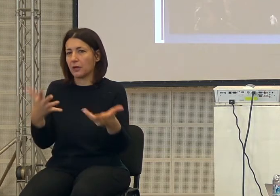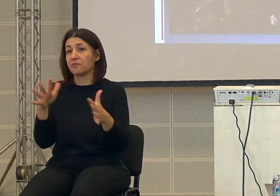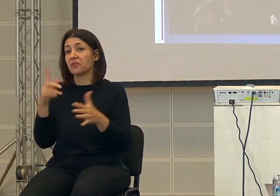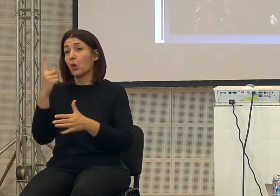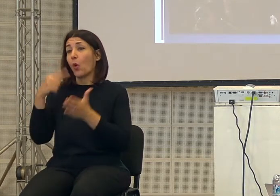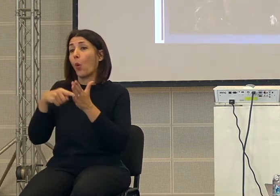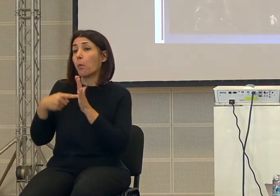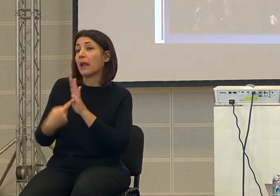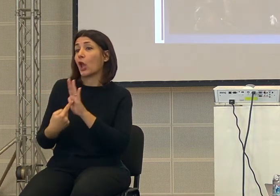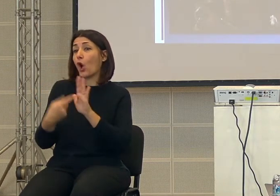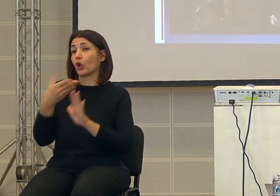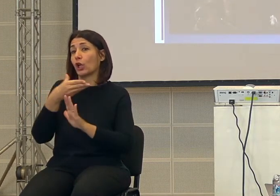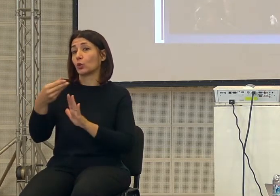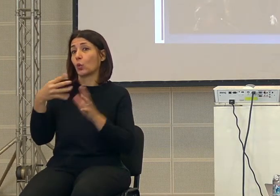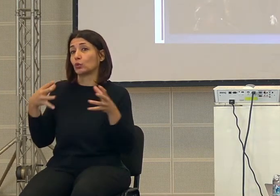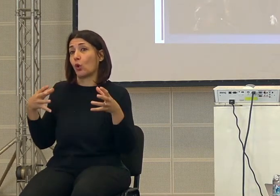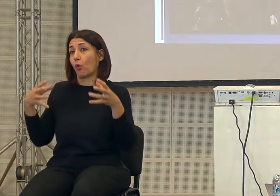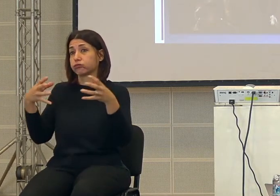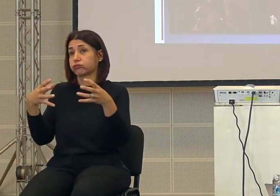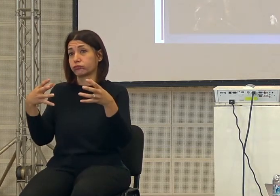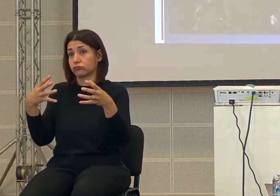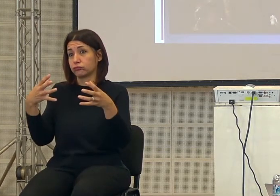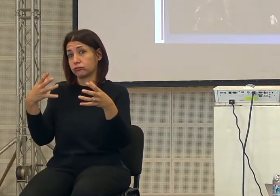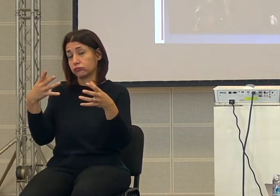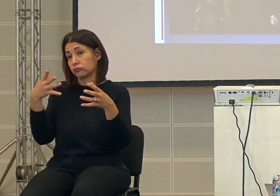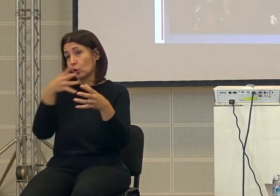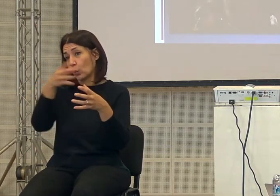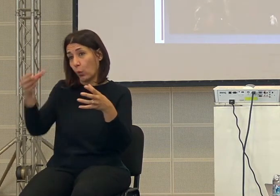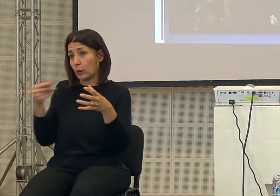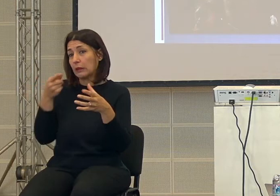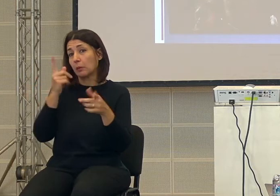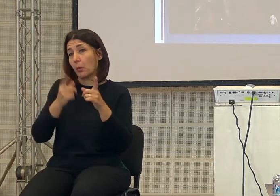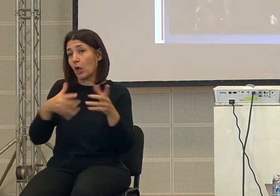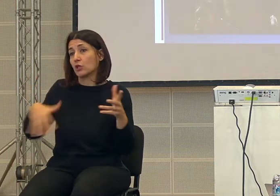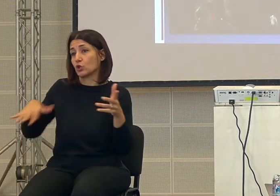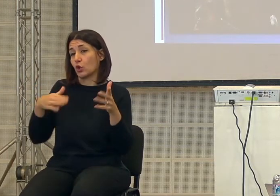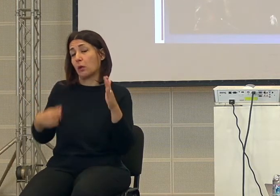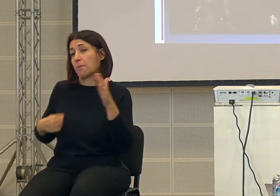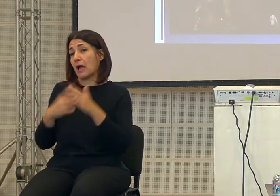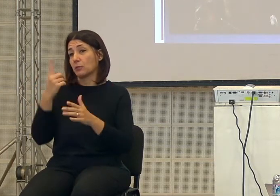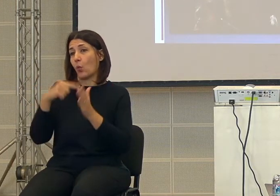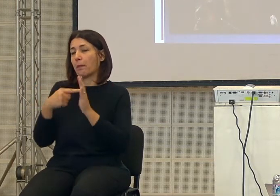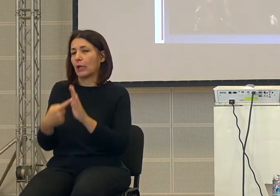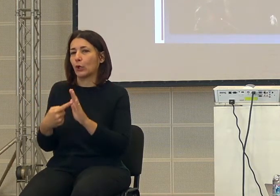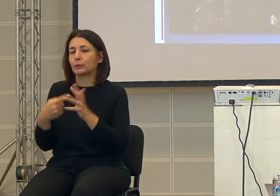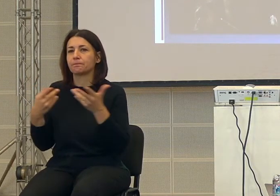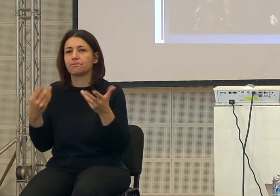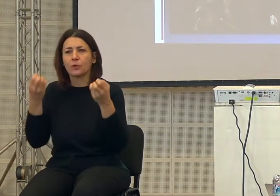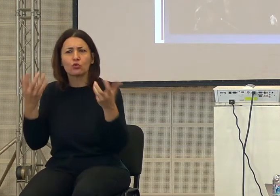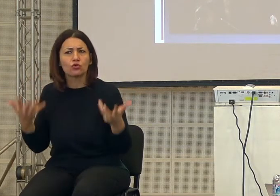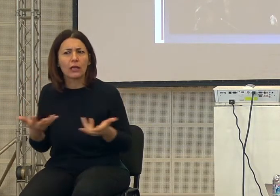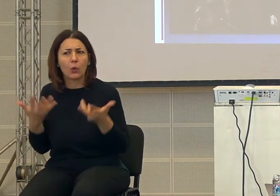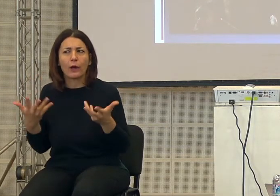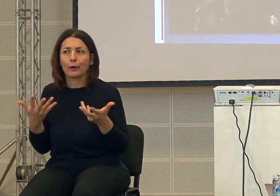milione in tutto il pianeta, un milione in tutte queste specie. Poi succede qualcosa, ancora non si è